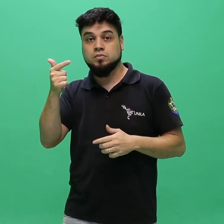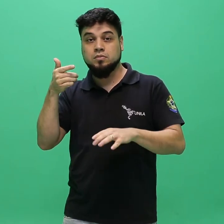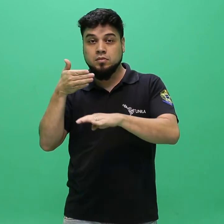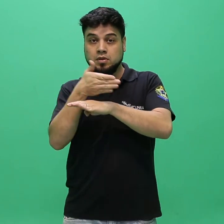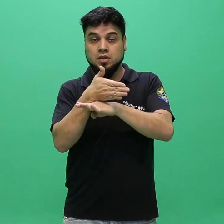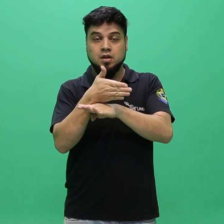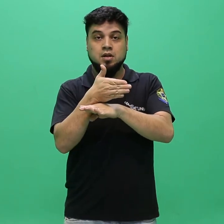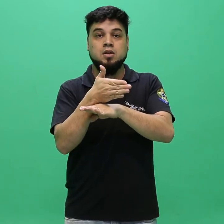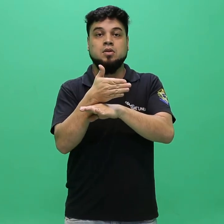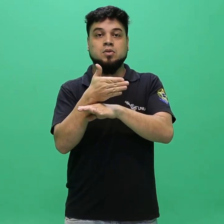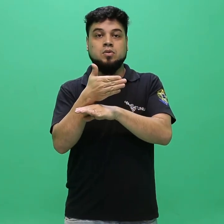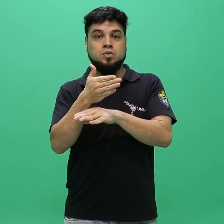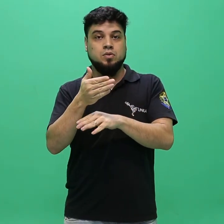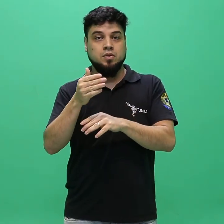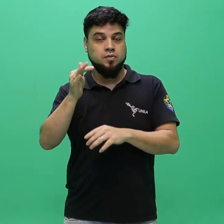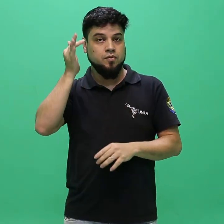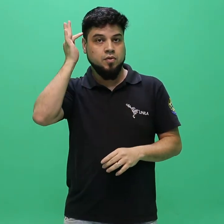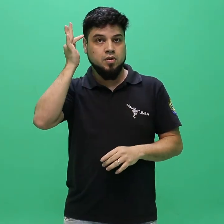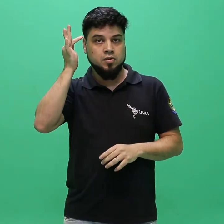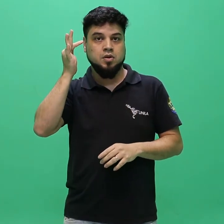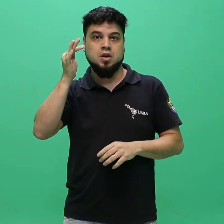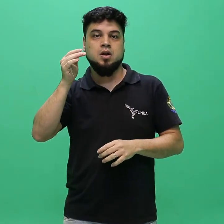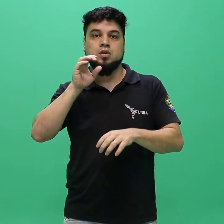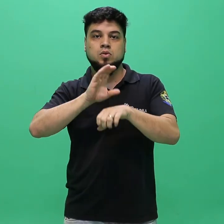cortesia diplomática ou via judicial.